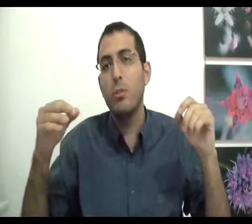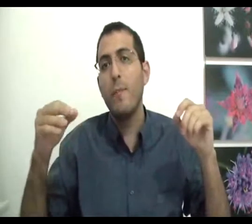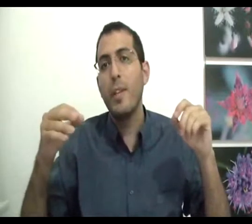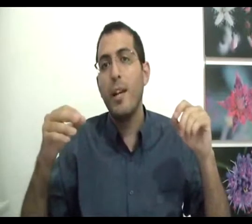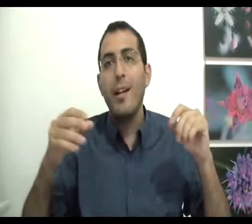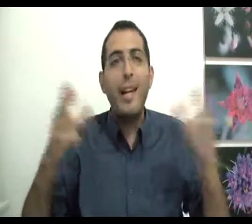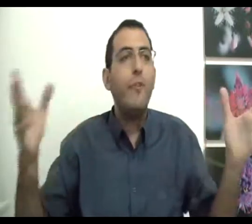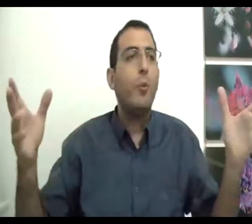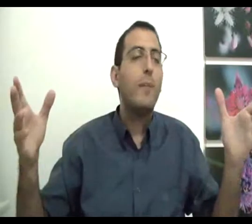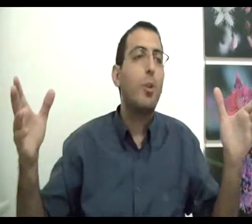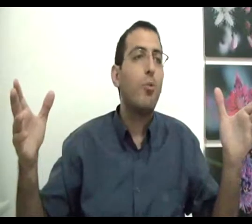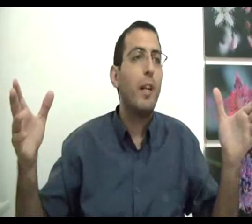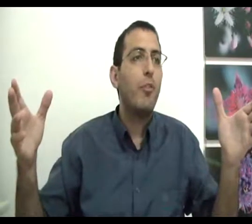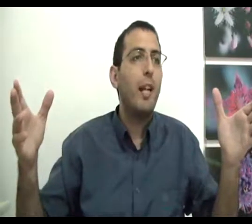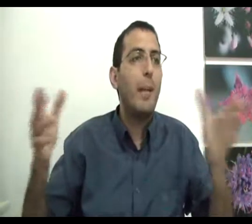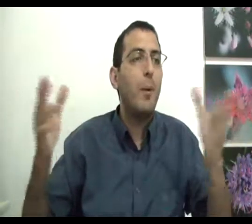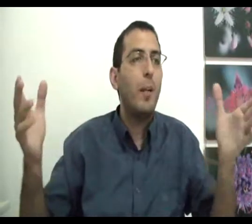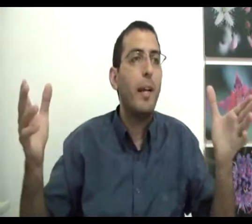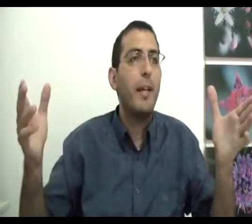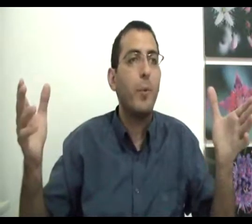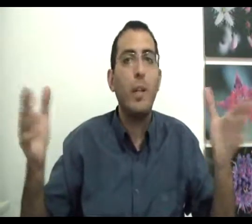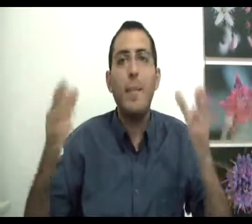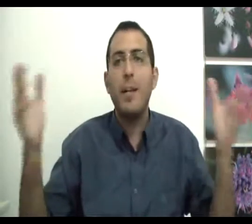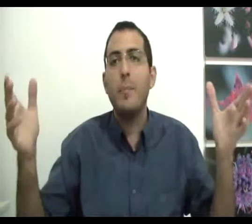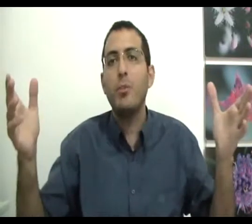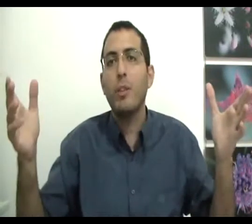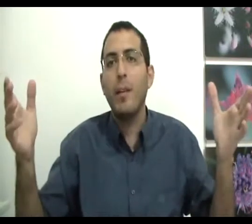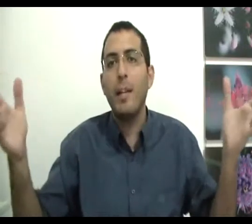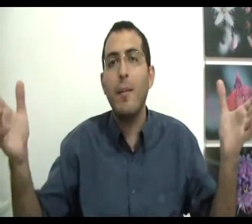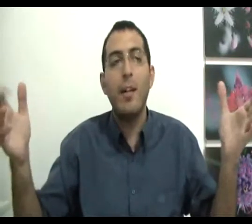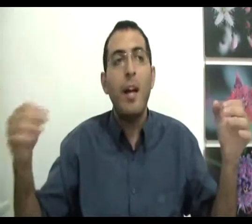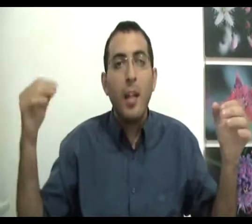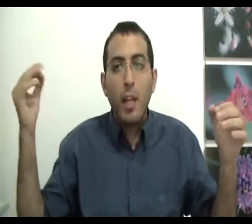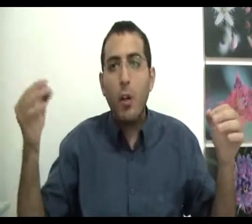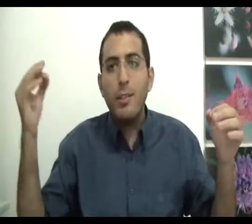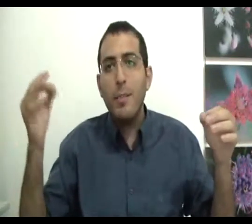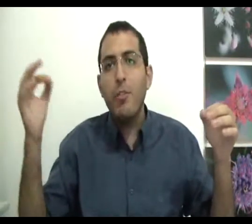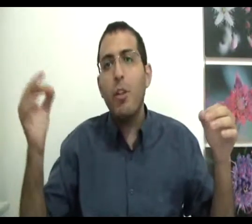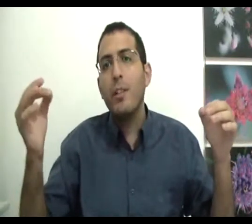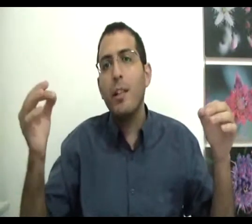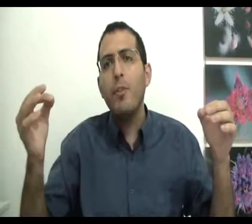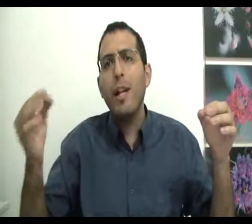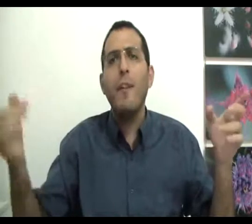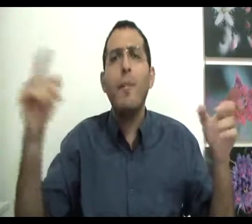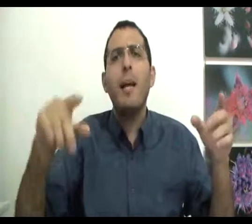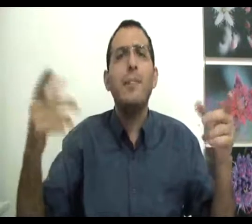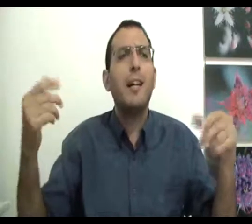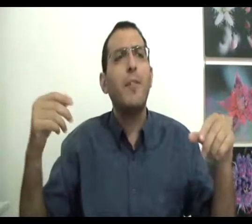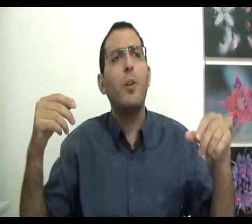אין אפשרות למצוא תשובה לשאלה למה העולם קיים או למה המציאות קיימת, למה? כי כל סיבה שלא תיתן, אמשר אגב למה זה ככה ולא